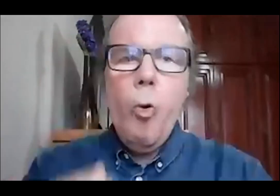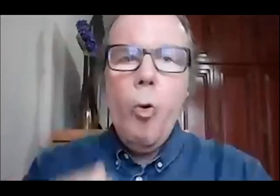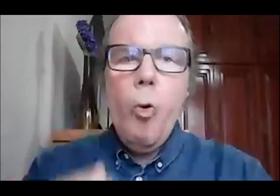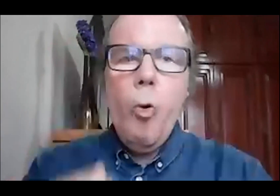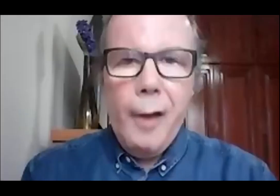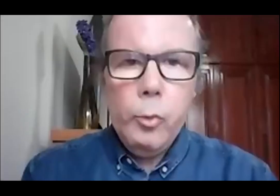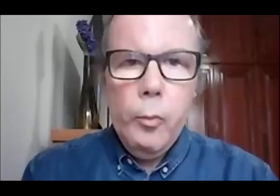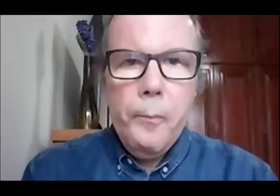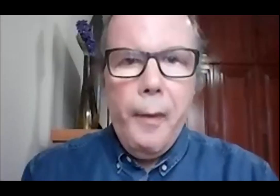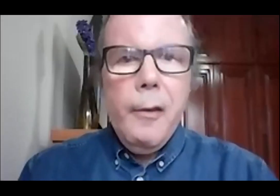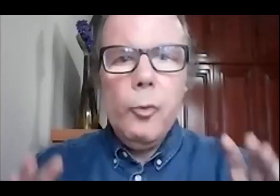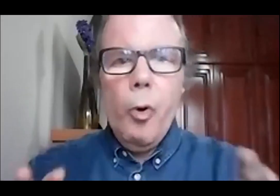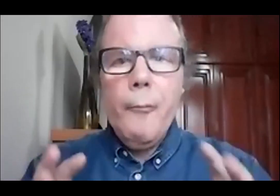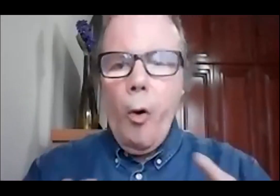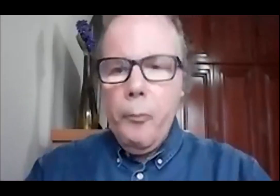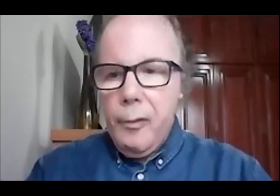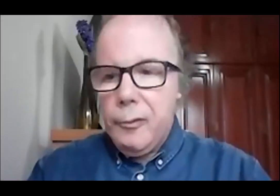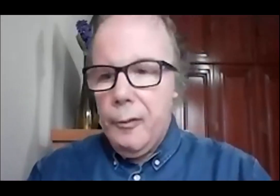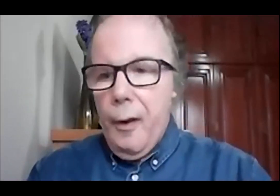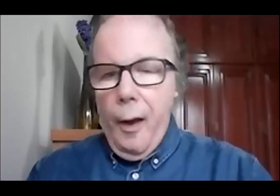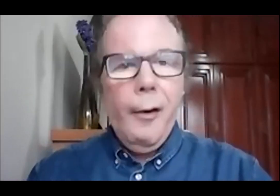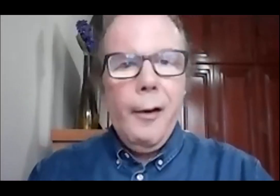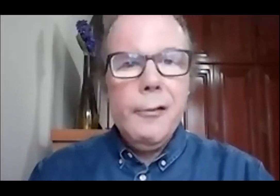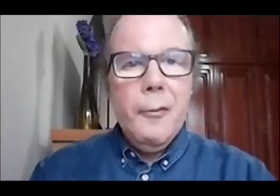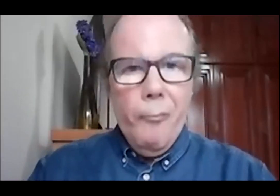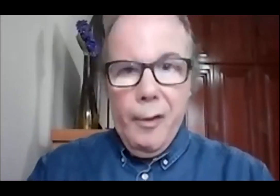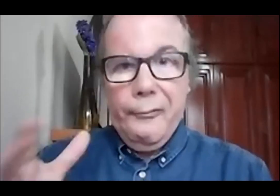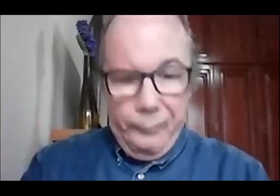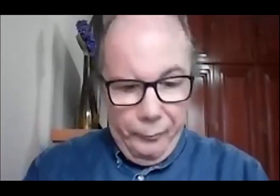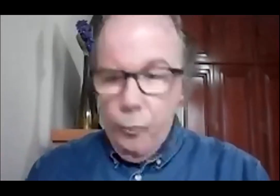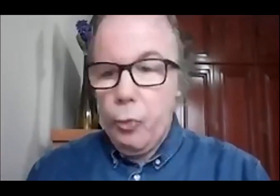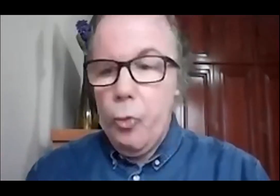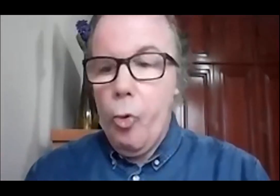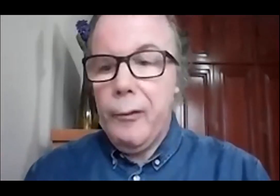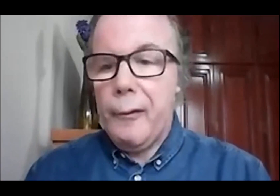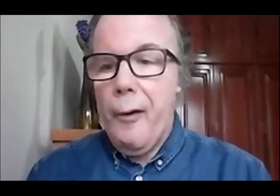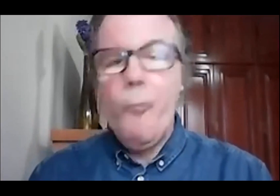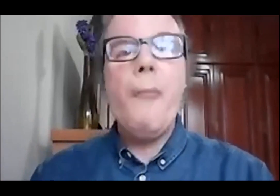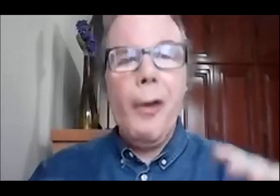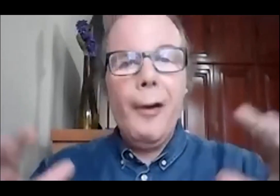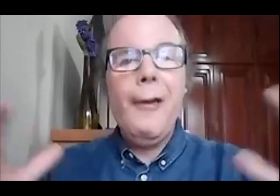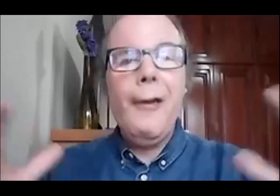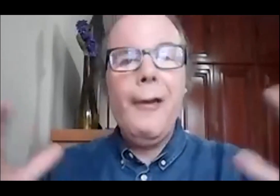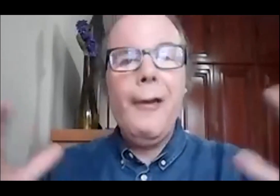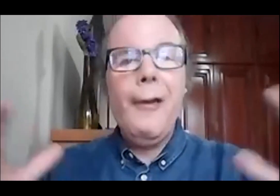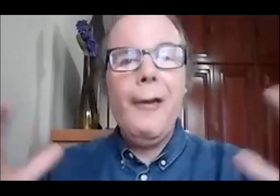paralisado. E, normalmente, a lei de Marx funciona, que é uma